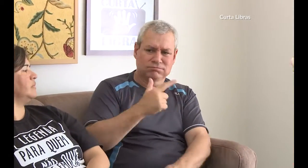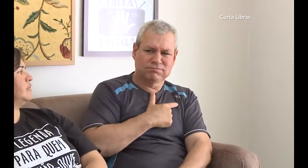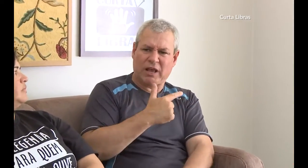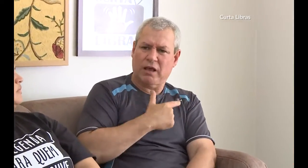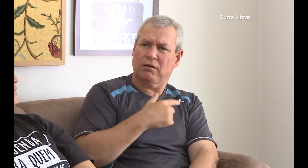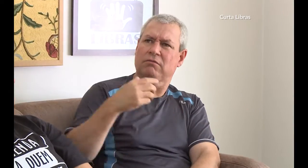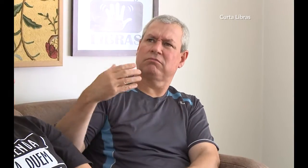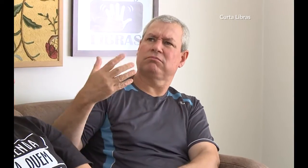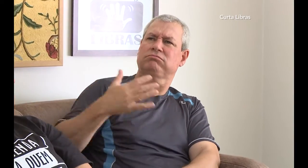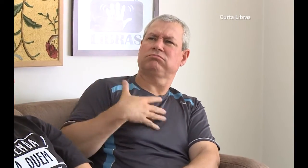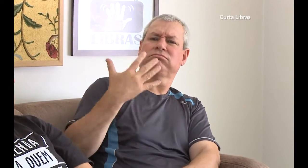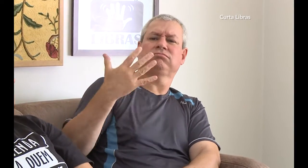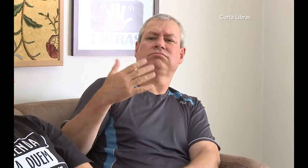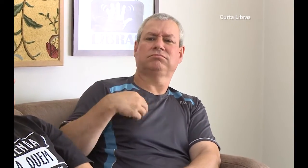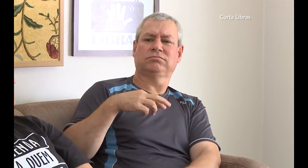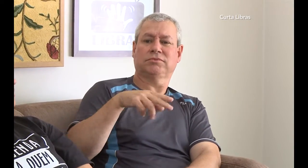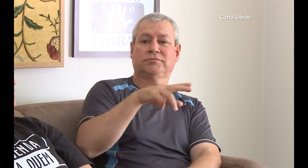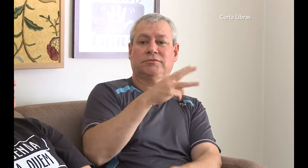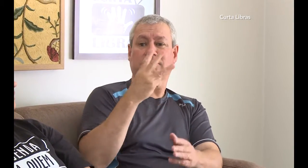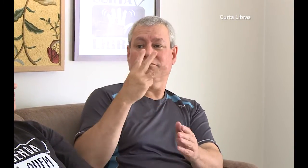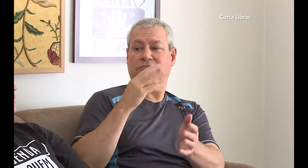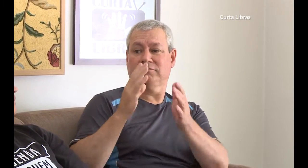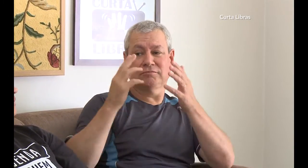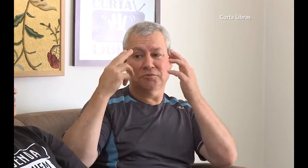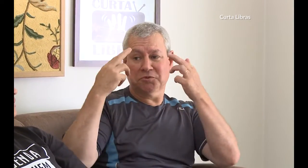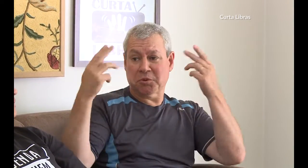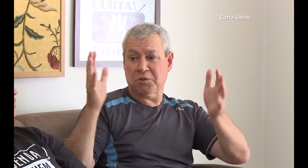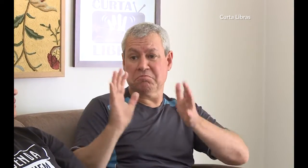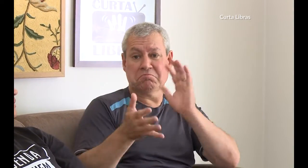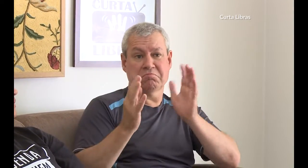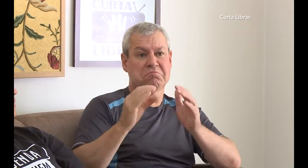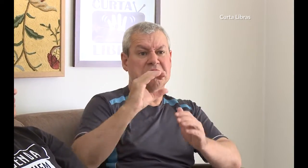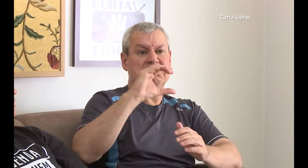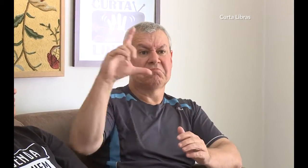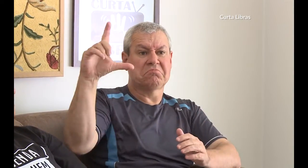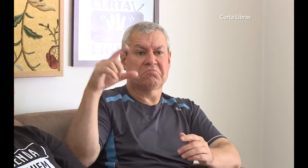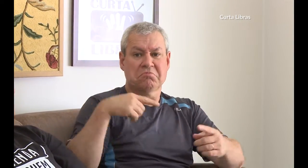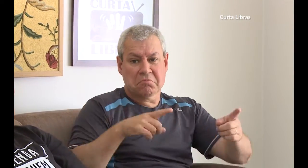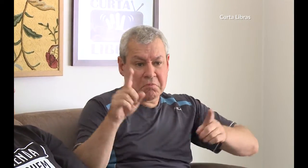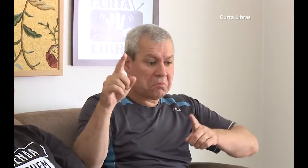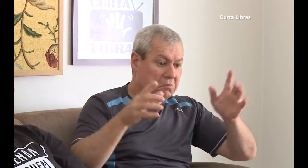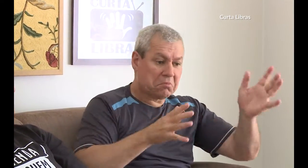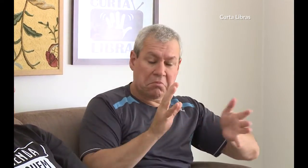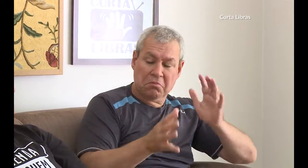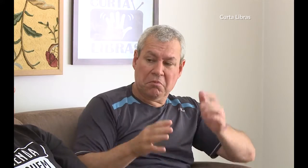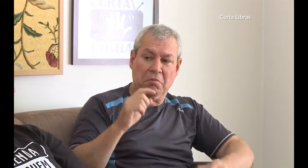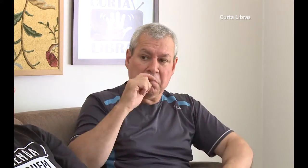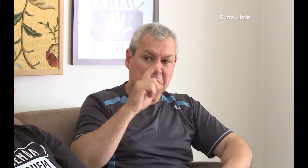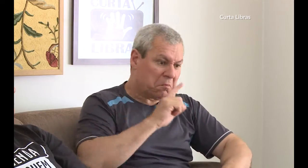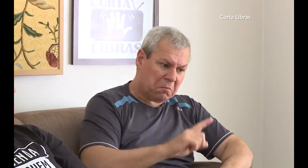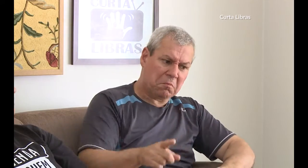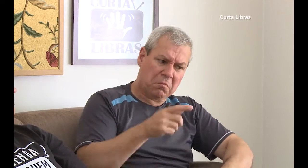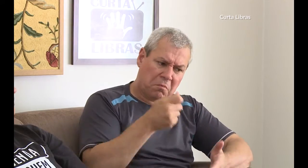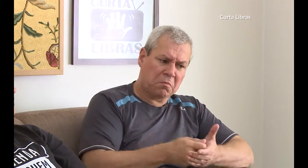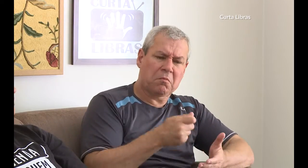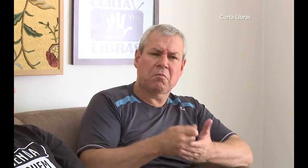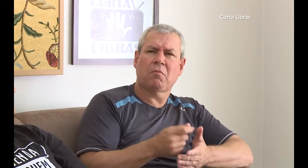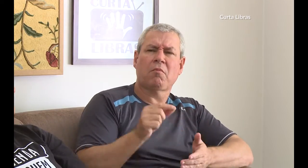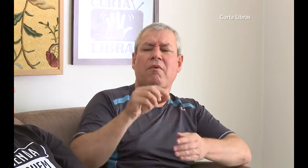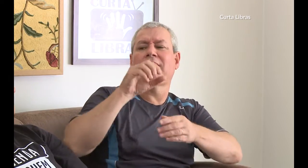nos comunicarmos em Libras, ou classificadores, ou gestos, mas meus pais não gostavam. Éramos obrigados a fazer fono para aprendermos